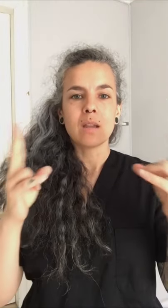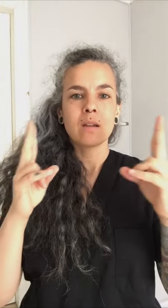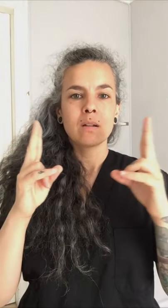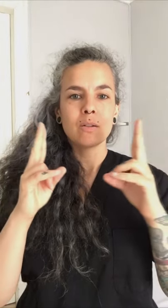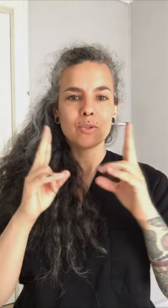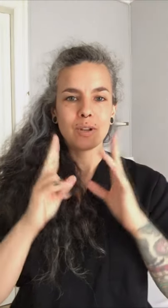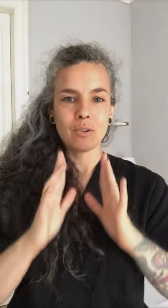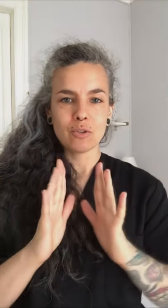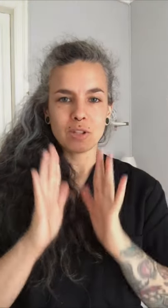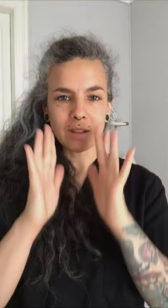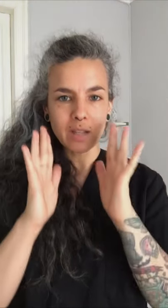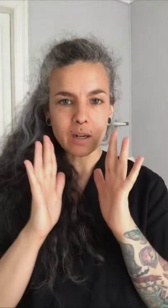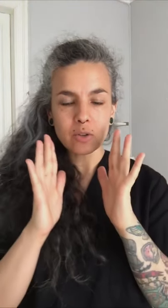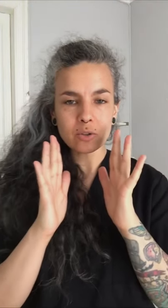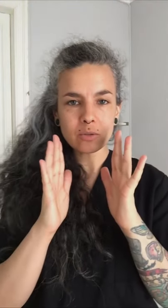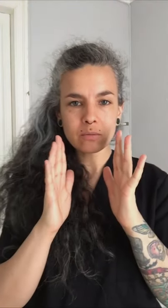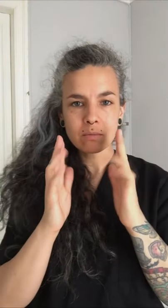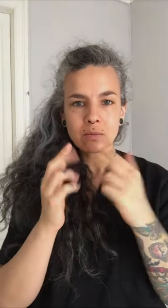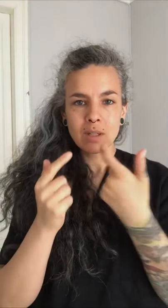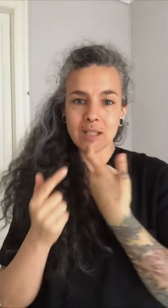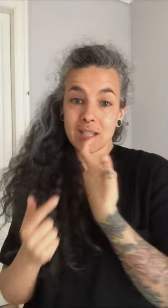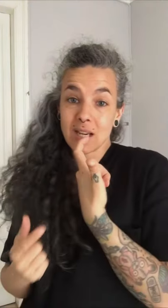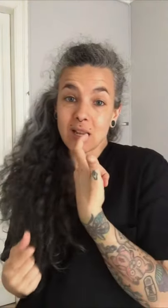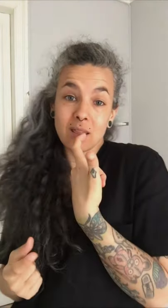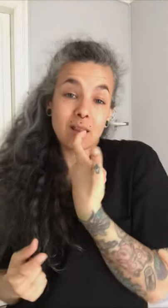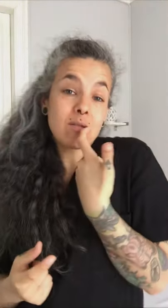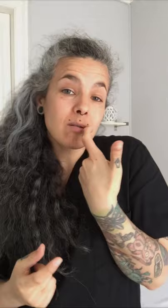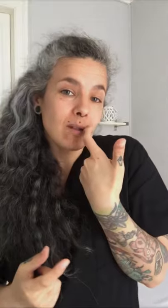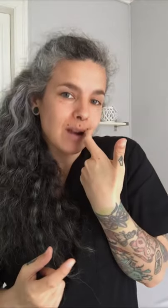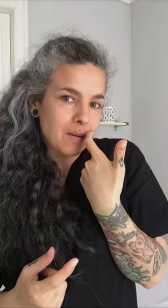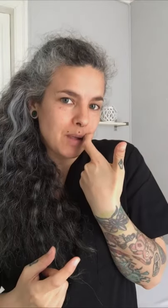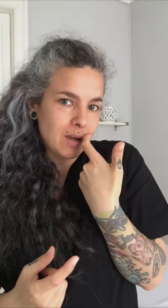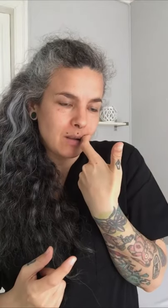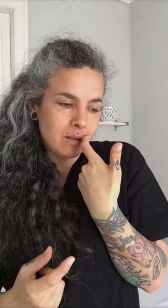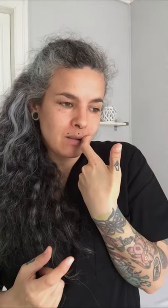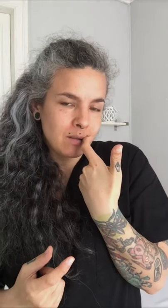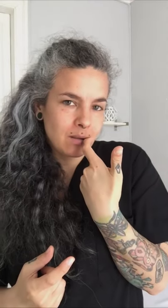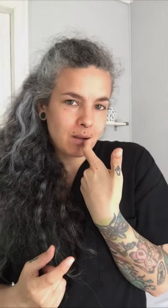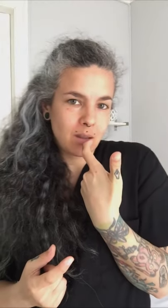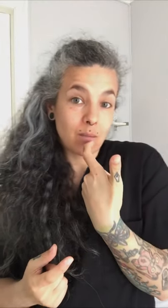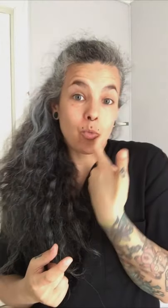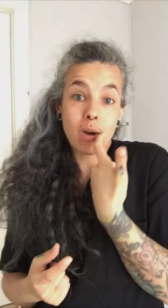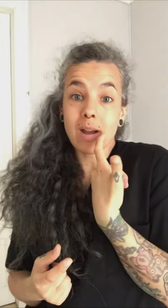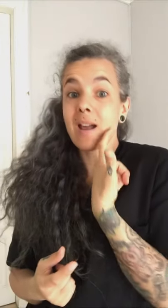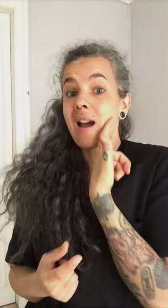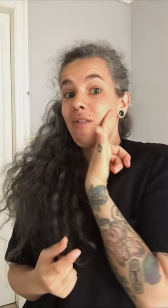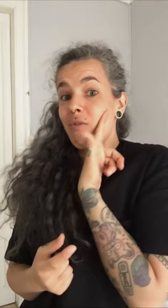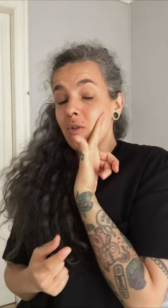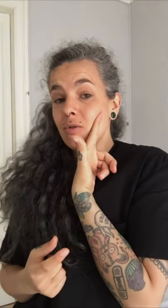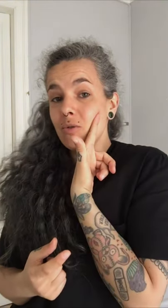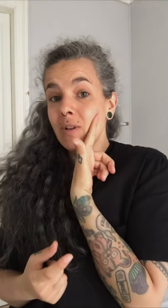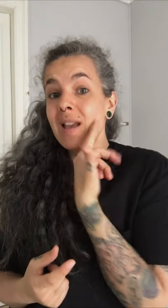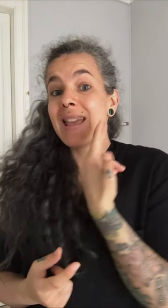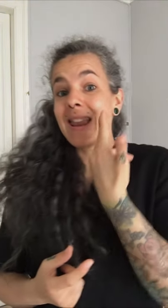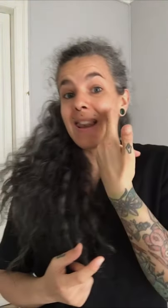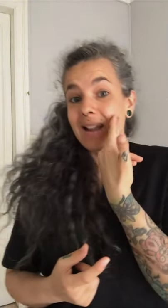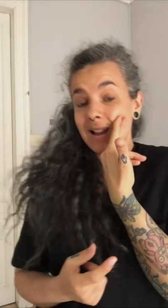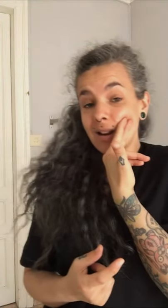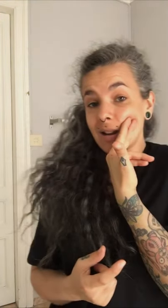los terigoideos internos, que estarían dentro de la cavidad bucal, al fondo, en la cara